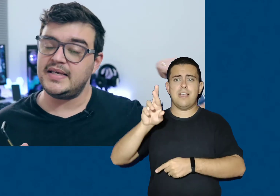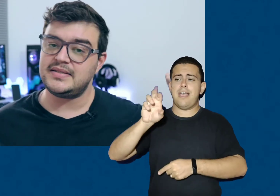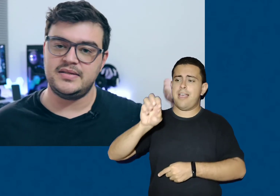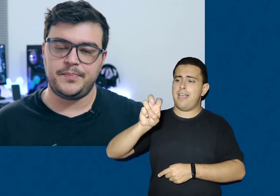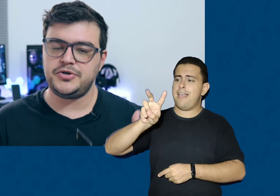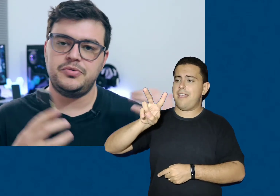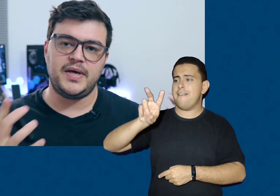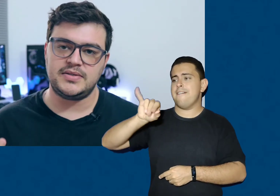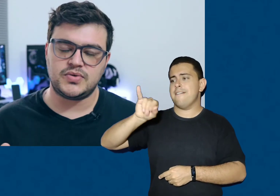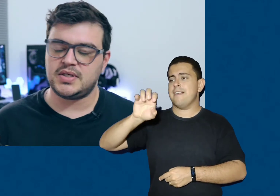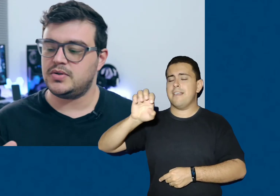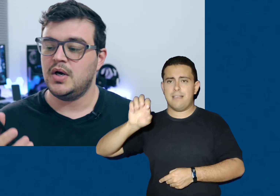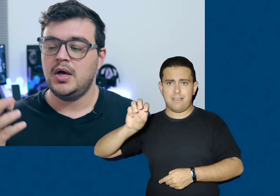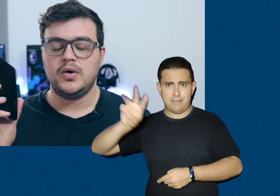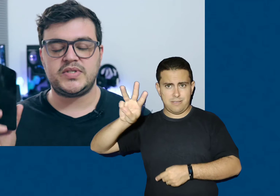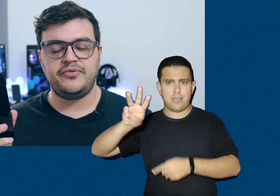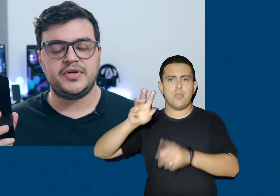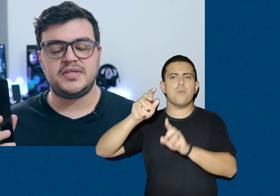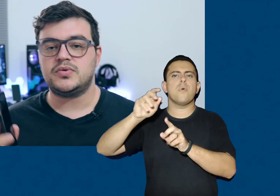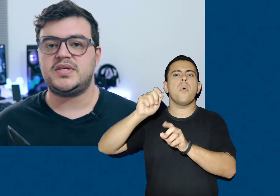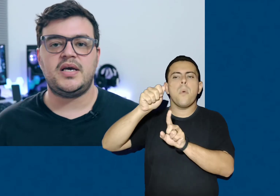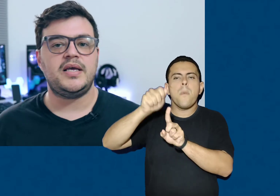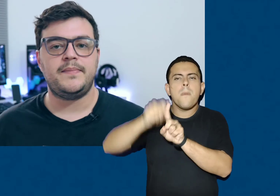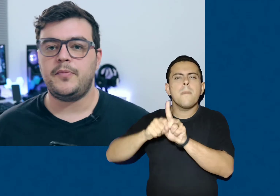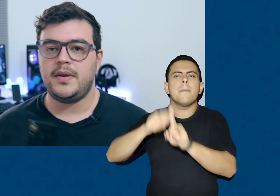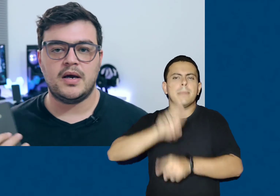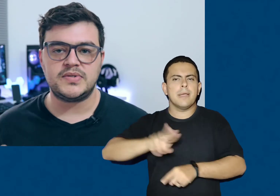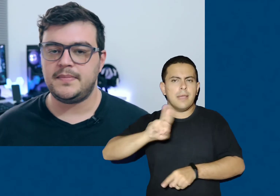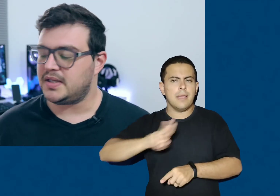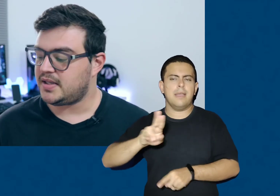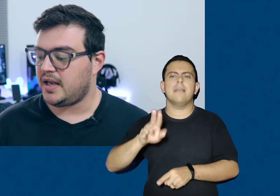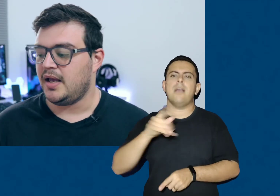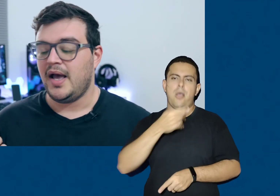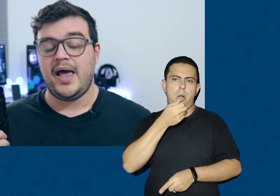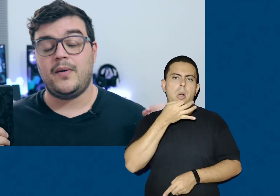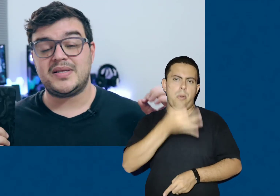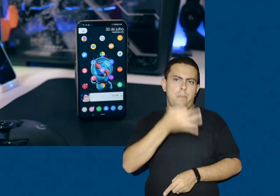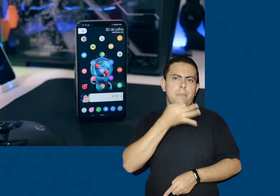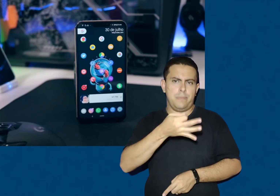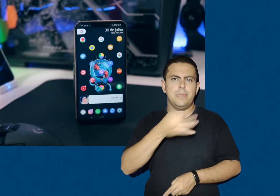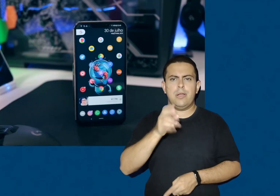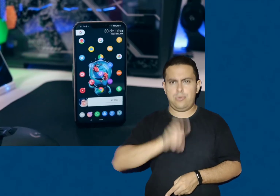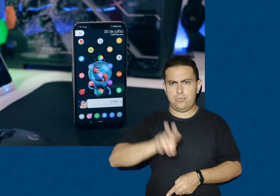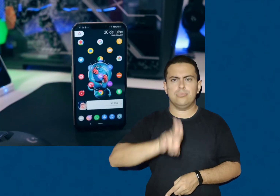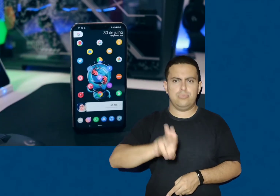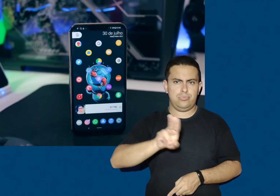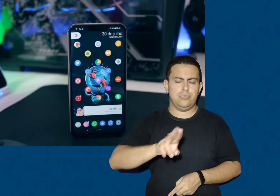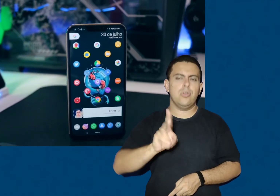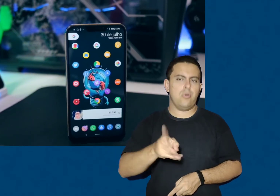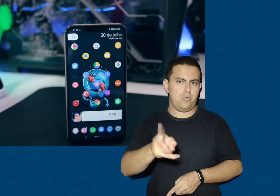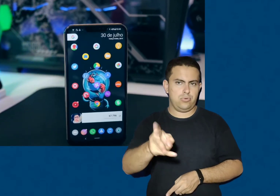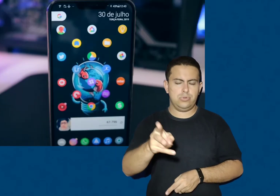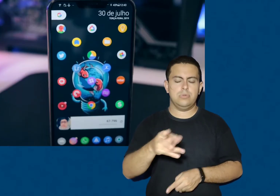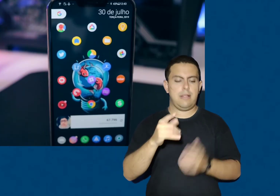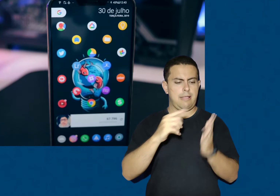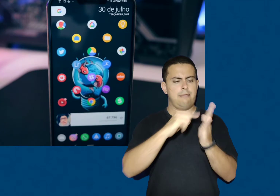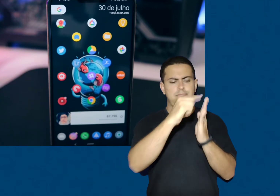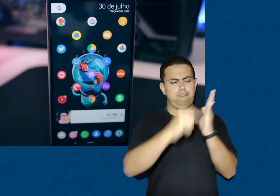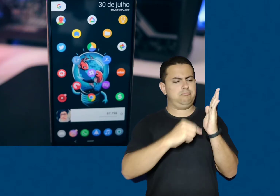mês, depois de um mês usando o Zenfone 5Z, e a minha opinião se mantém. É uma das melhores telas de smartphone no